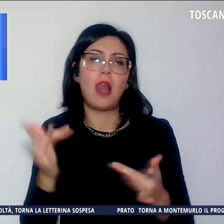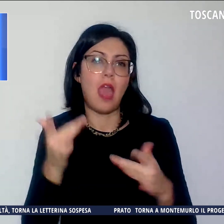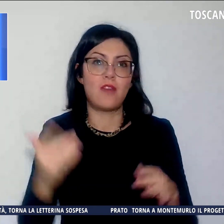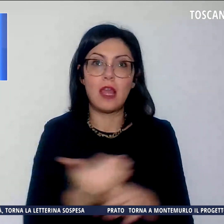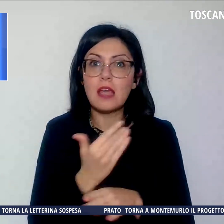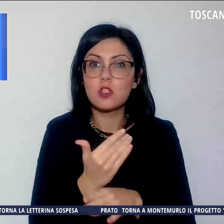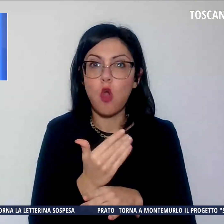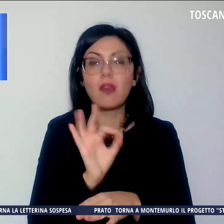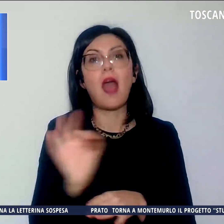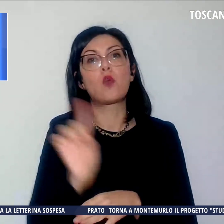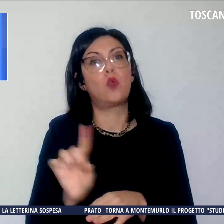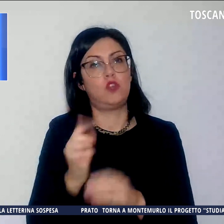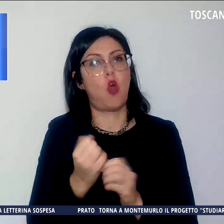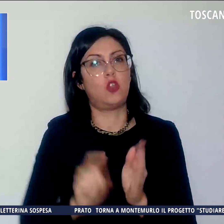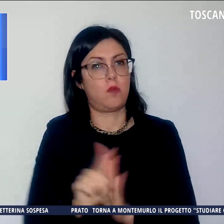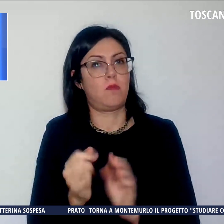giorno di prognosi.